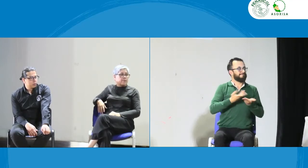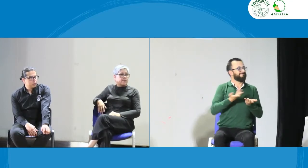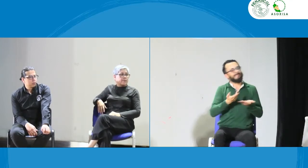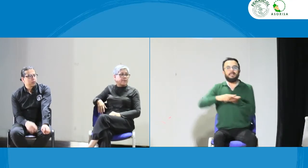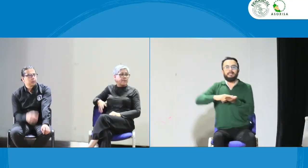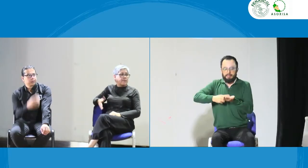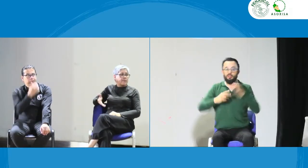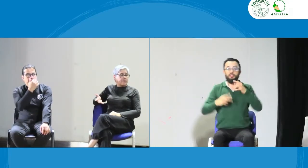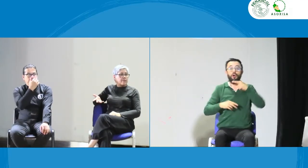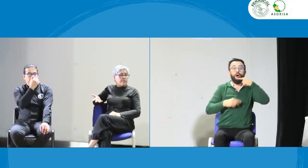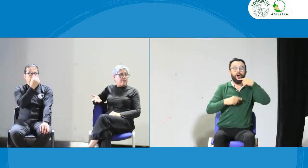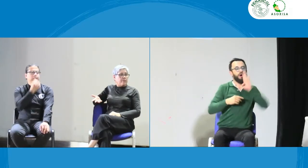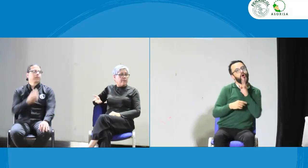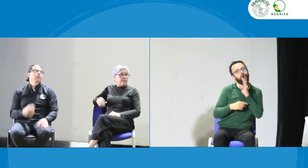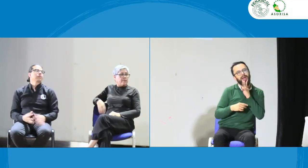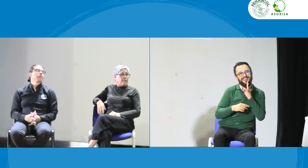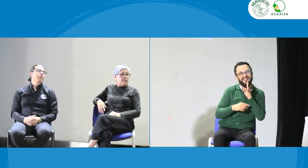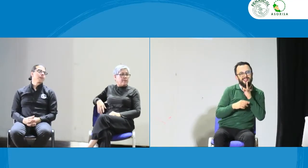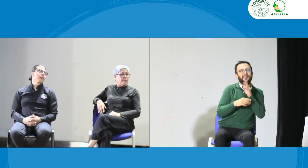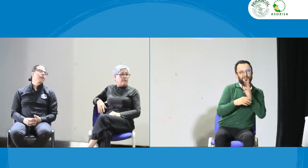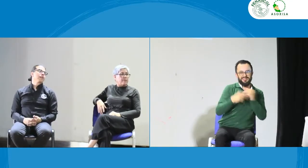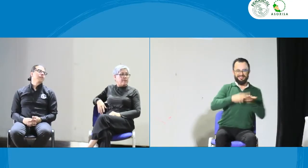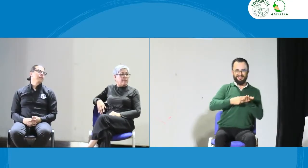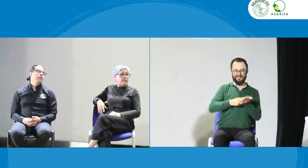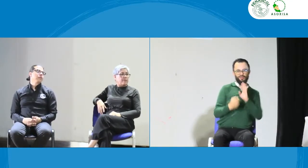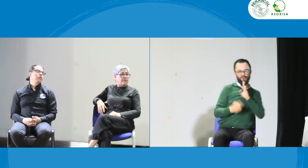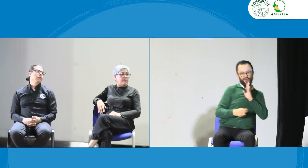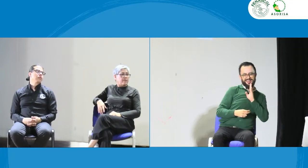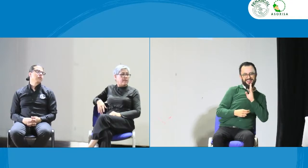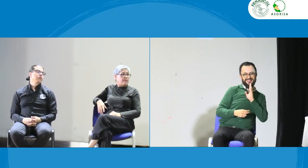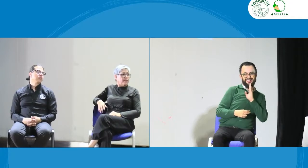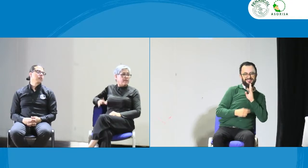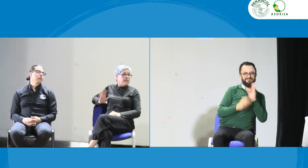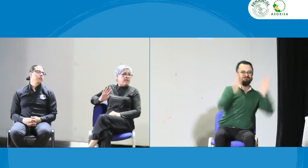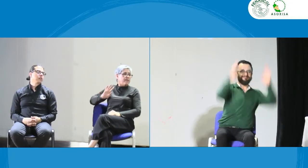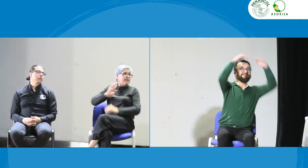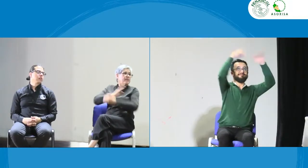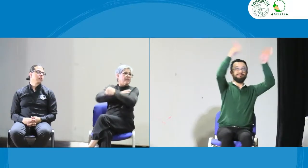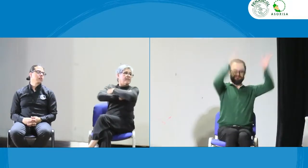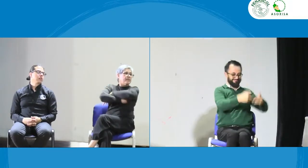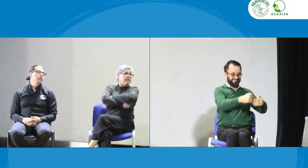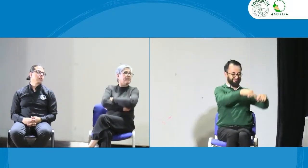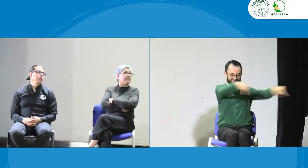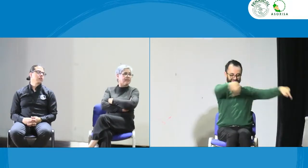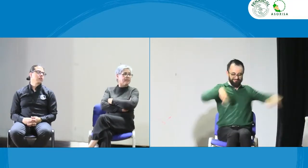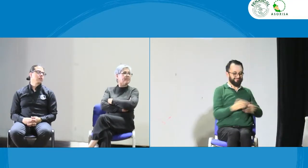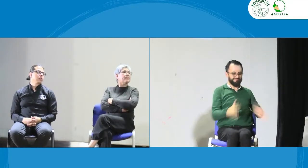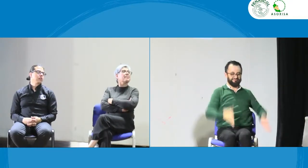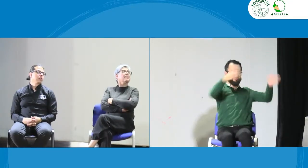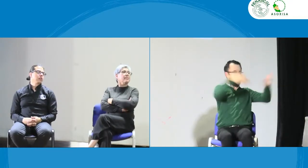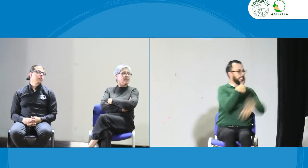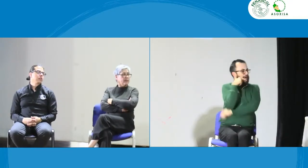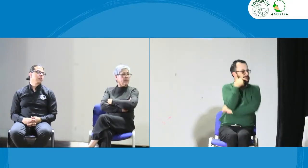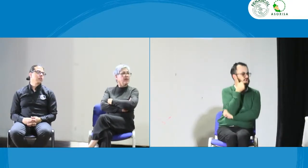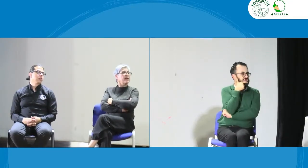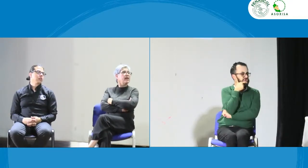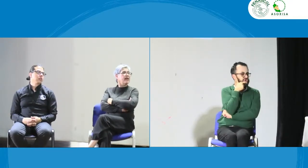hablando con personas y que un intérprete de lenguas orales por ejemplo el intérprete que está en cabina en un diferente espacio